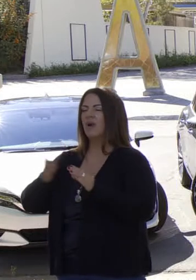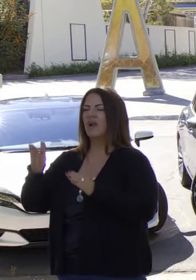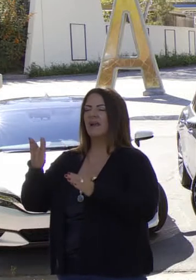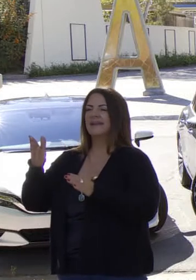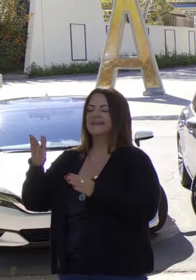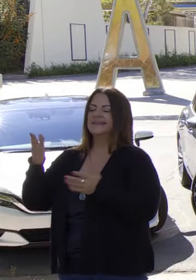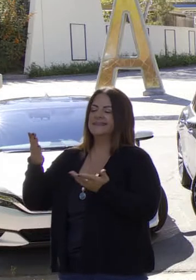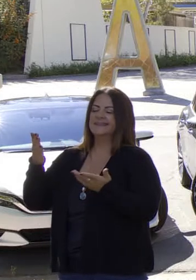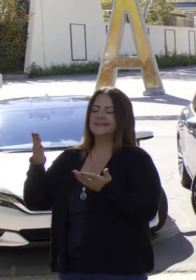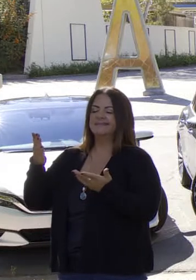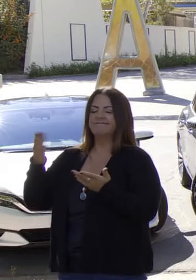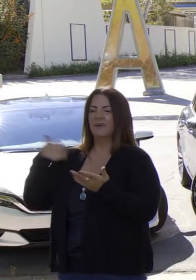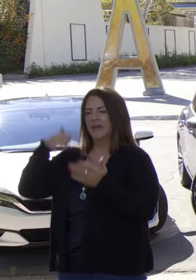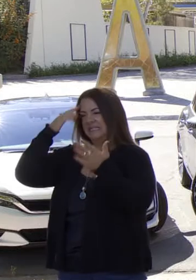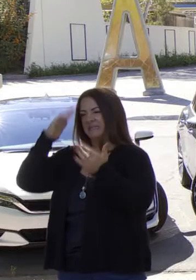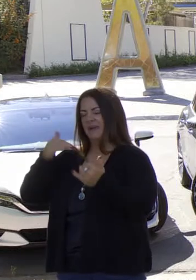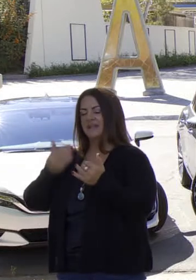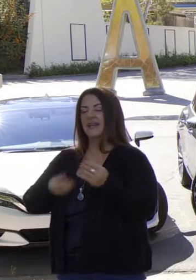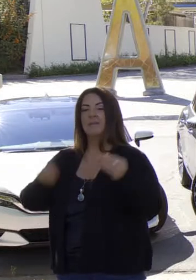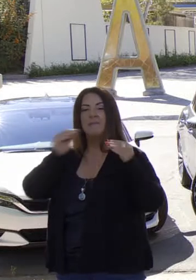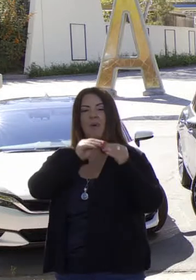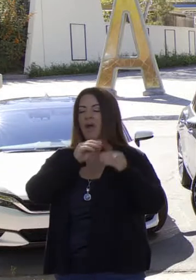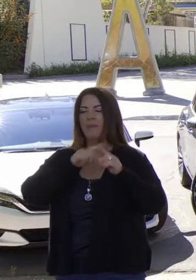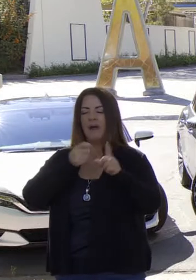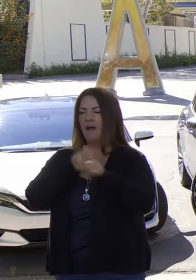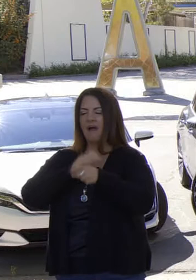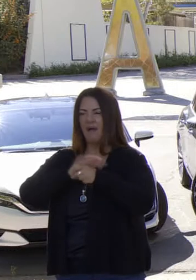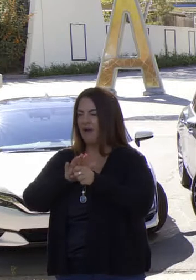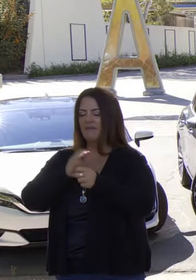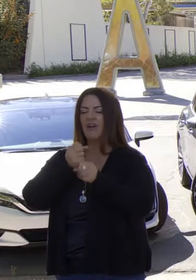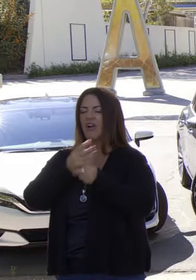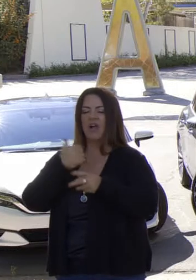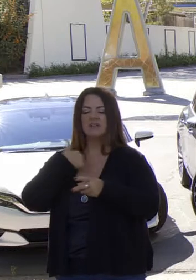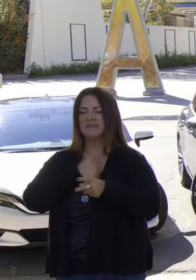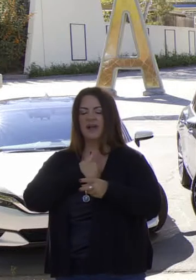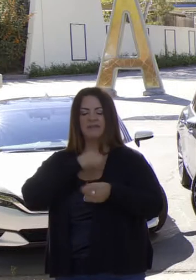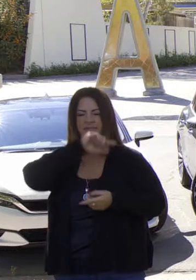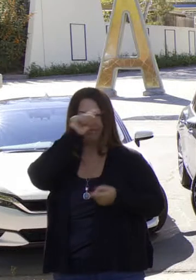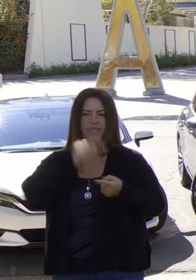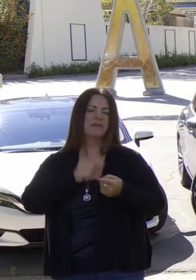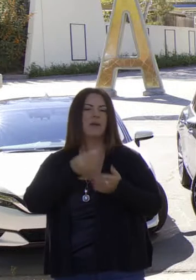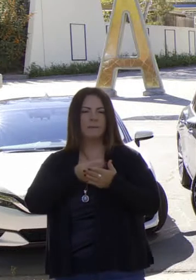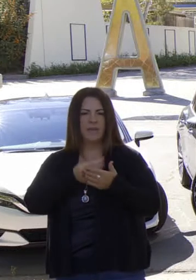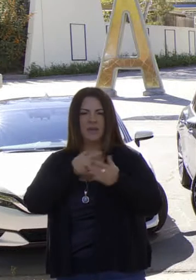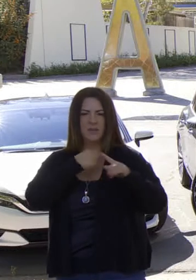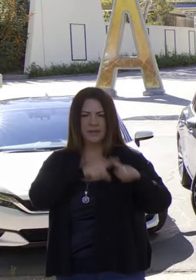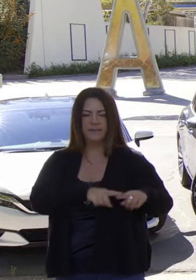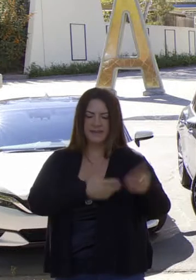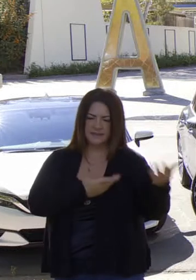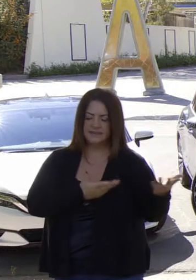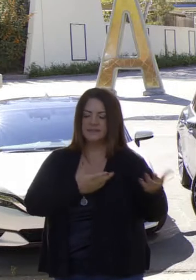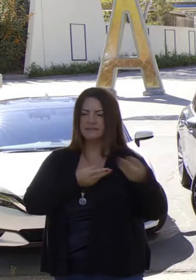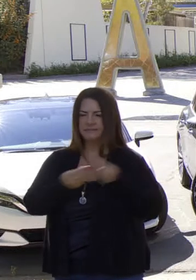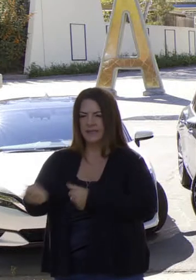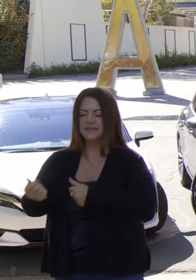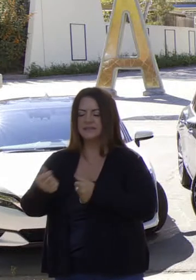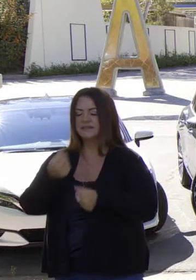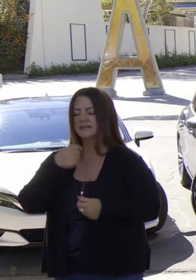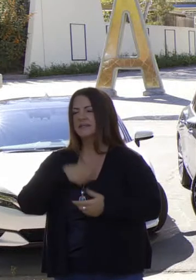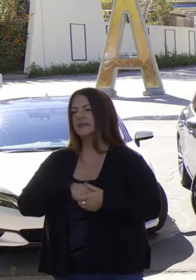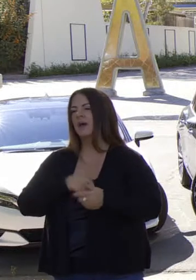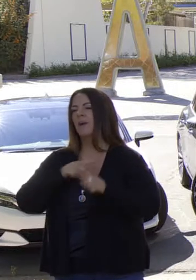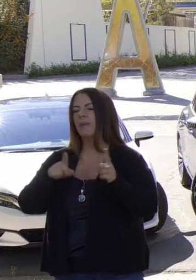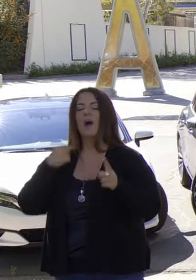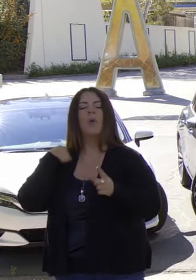meses. Hace algunos meses después, meses después tuvimos ese superávit y a lo amplio del espectro,